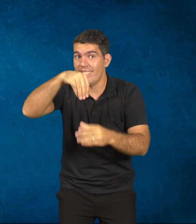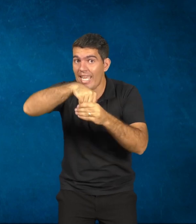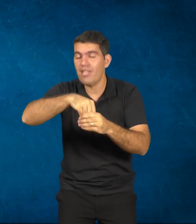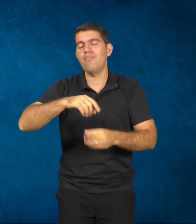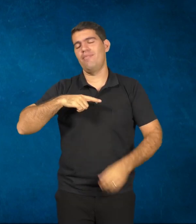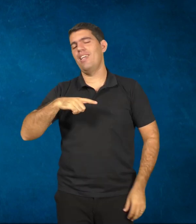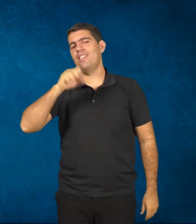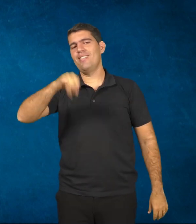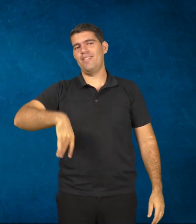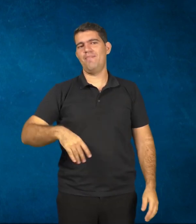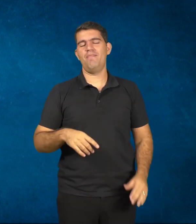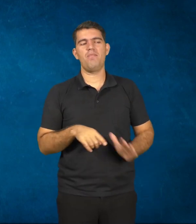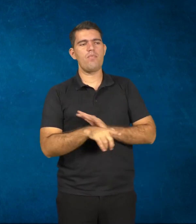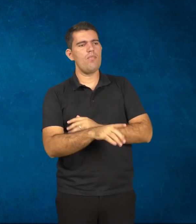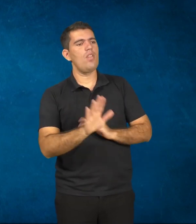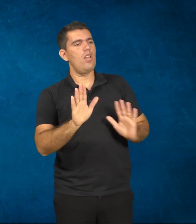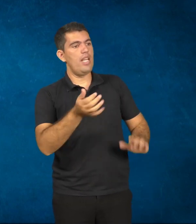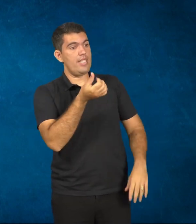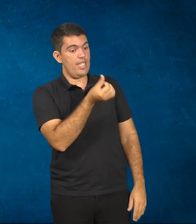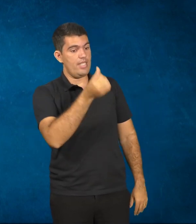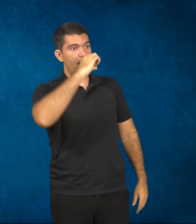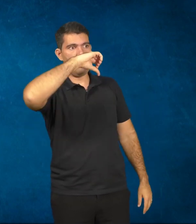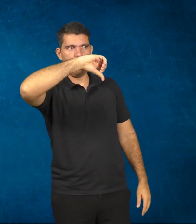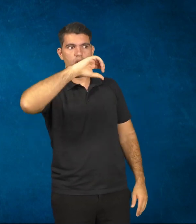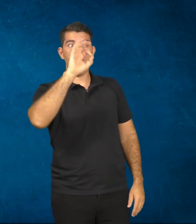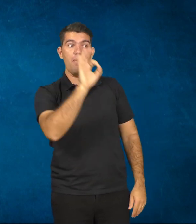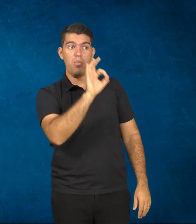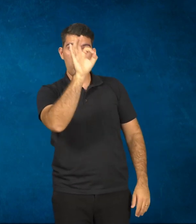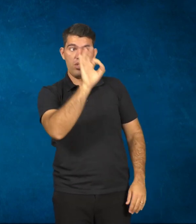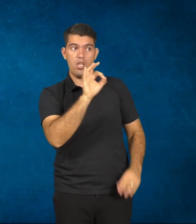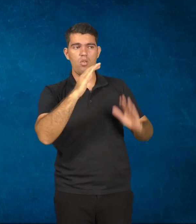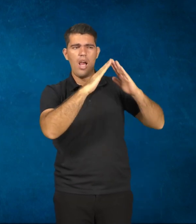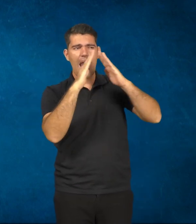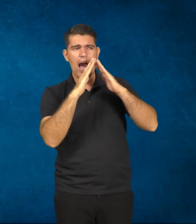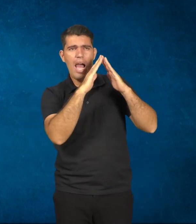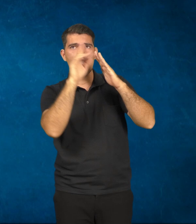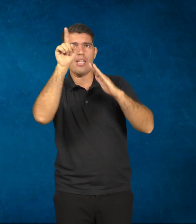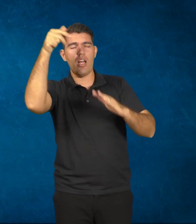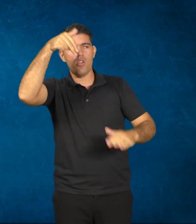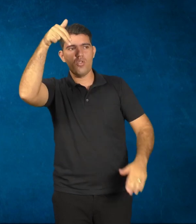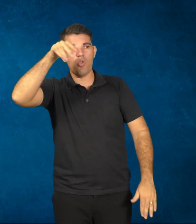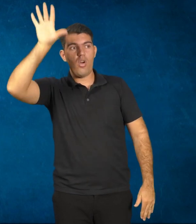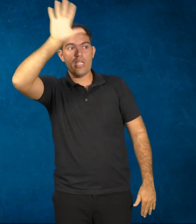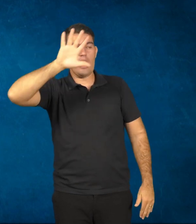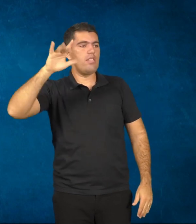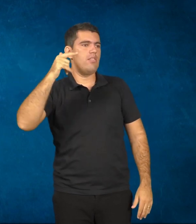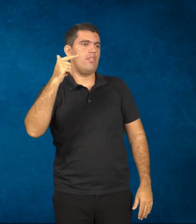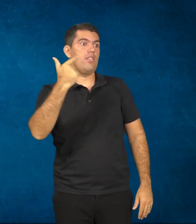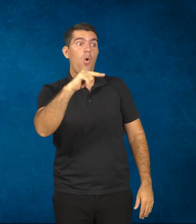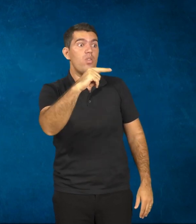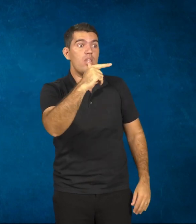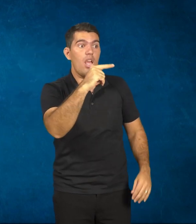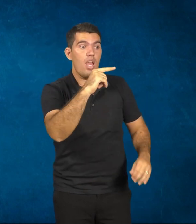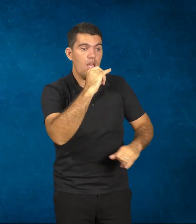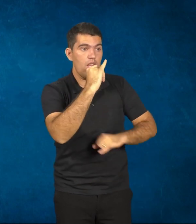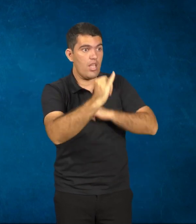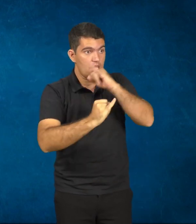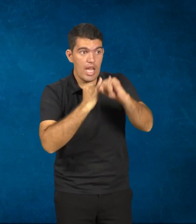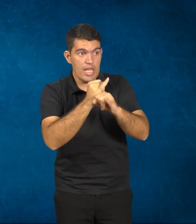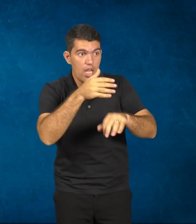69% dos domicílios no Nordeste, uma média, ok, não tem acesso à internet. No